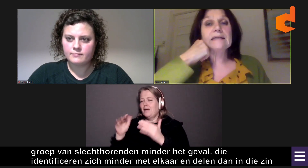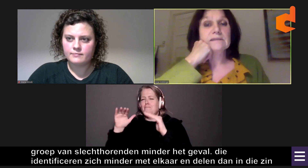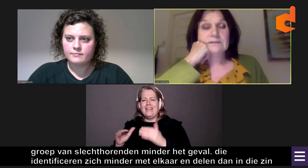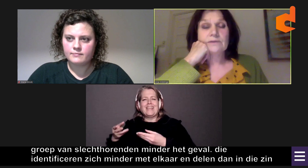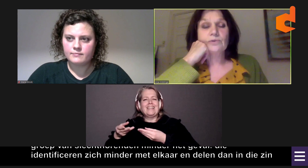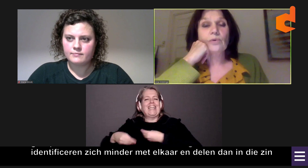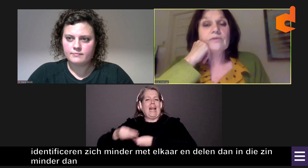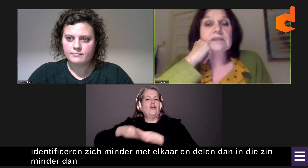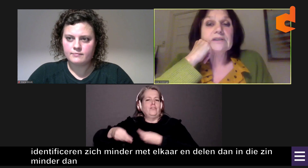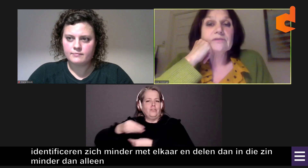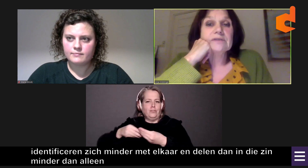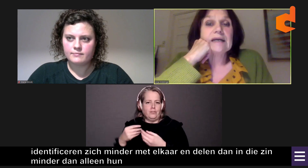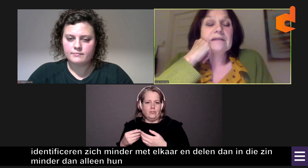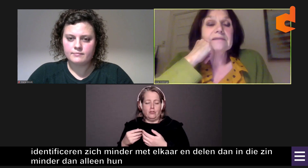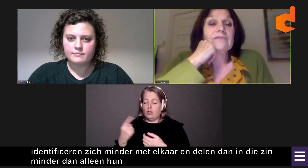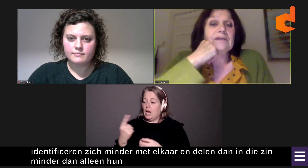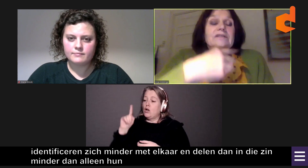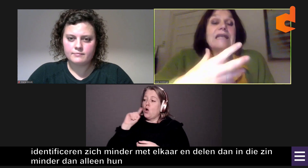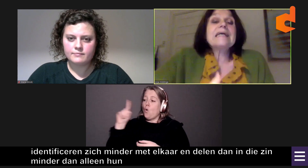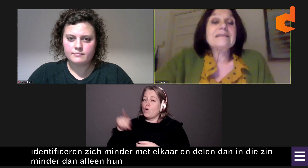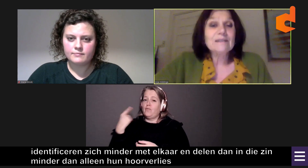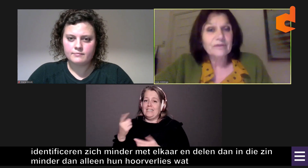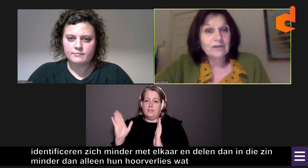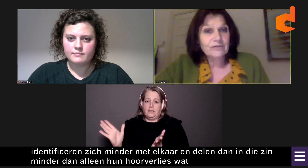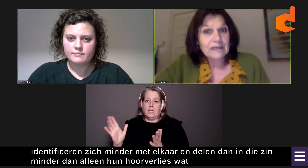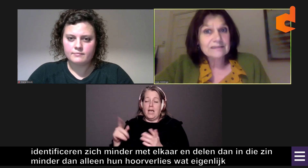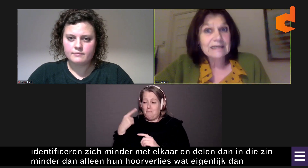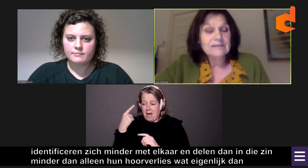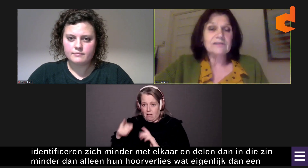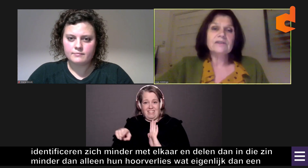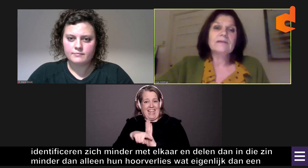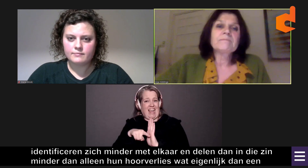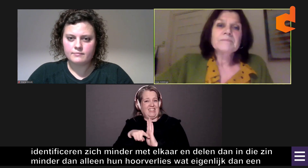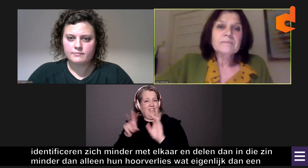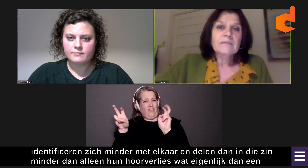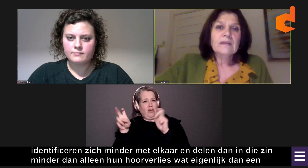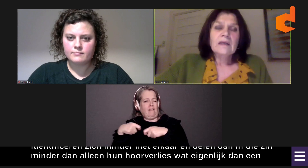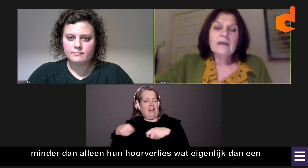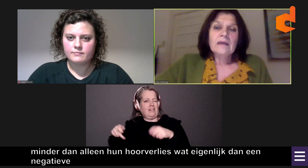alleen hun hoorverlies, wat eigenlijk dan een negatieve kwaliteit is.